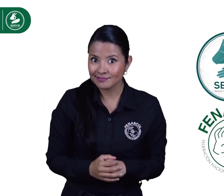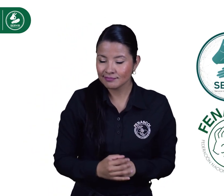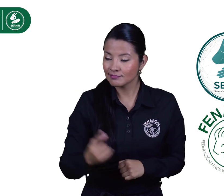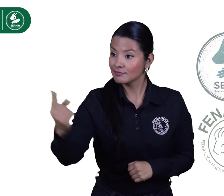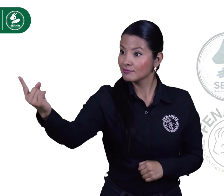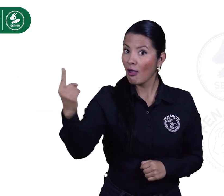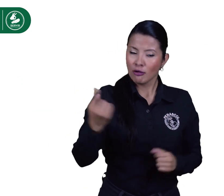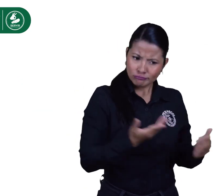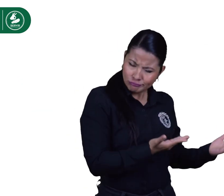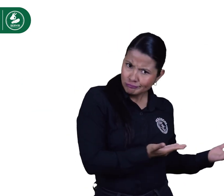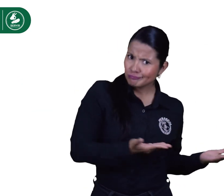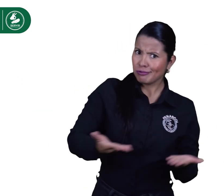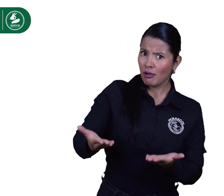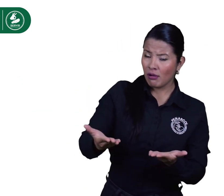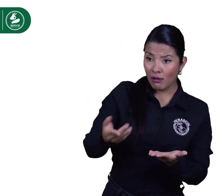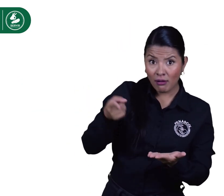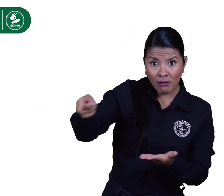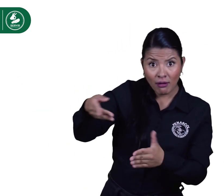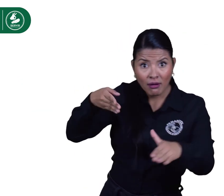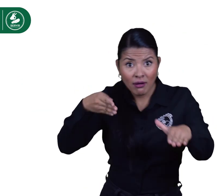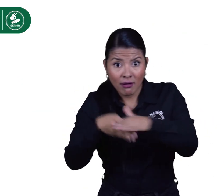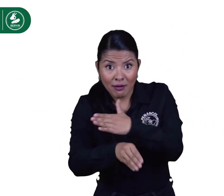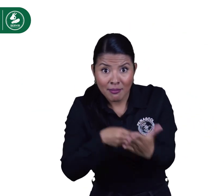Este servicio es inmediato y gratuito para ti.